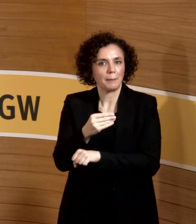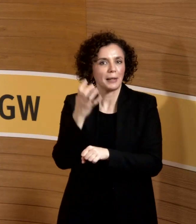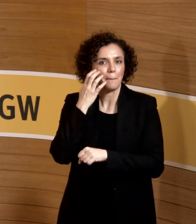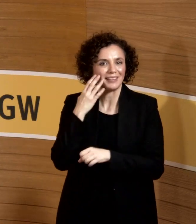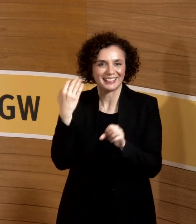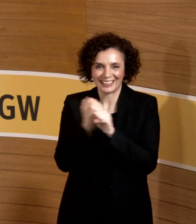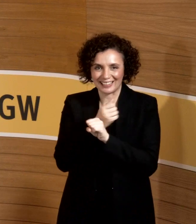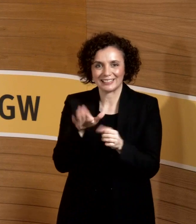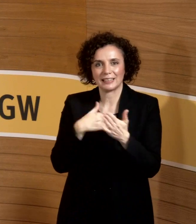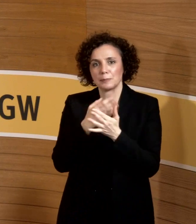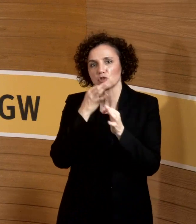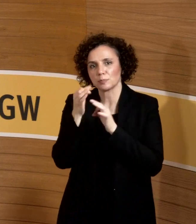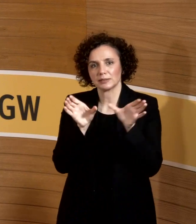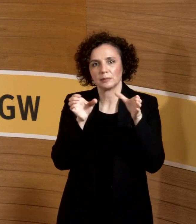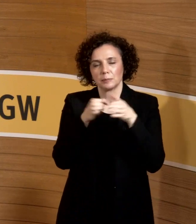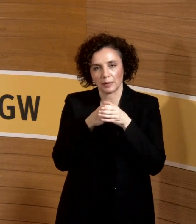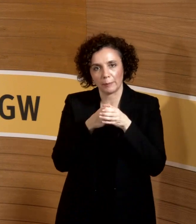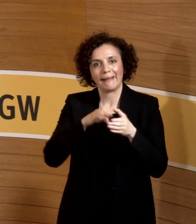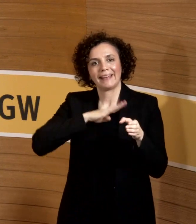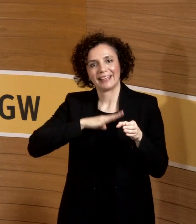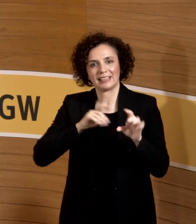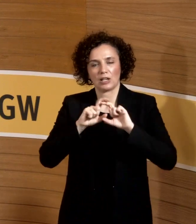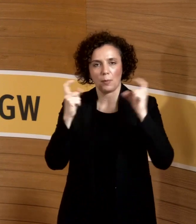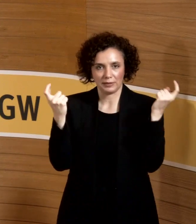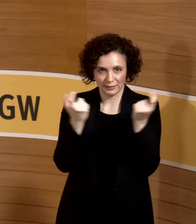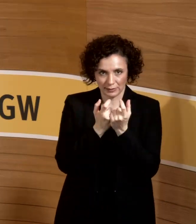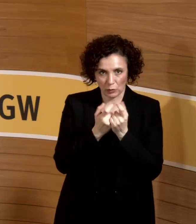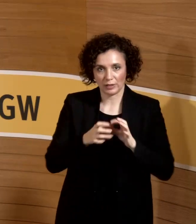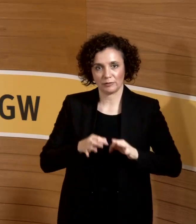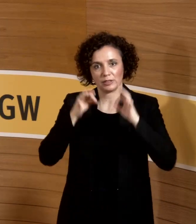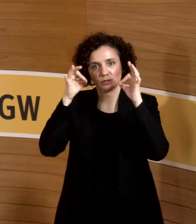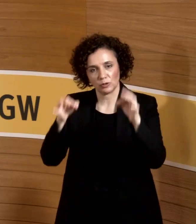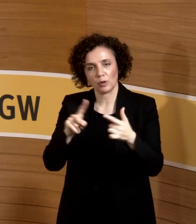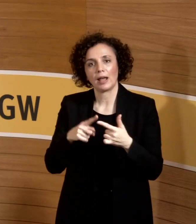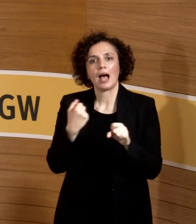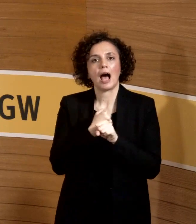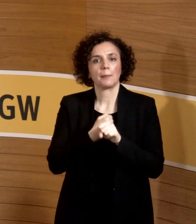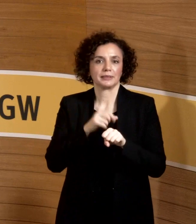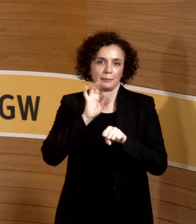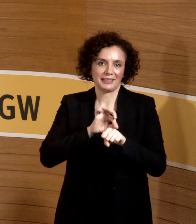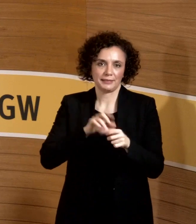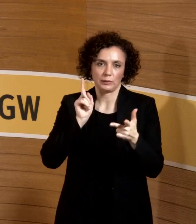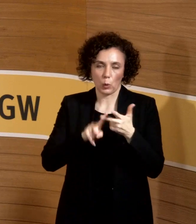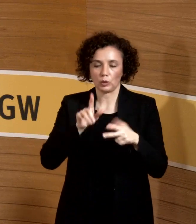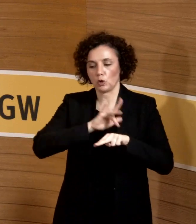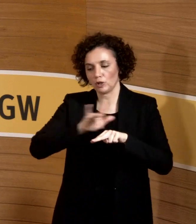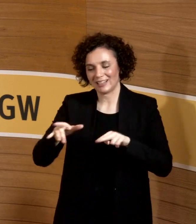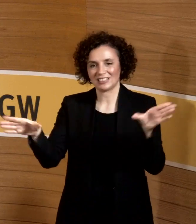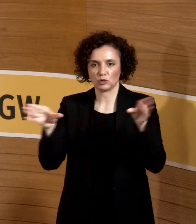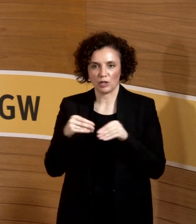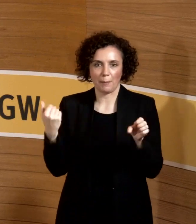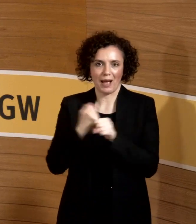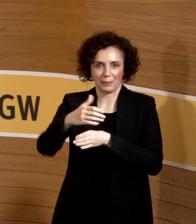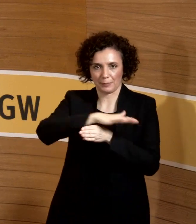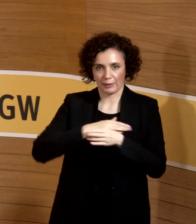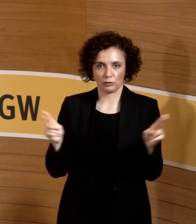kleine Ethikkommission aus Infektiologie, Arbeitsmedizin, Hygiene, die sich dann mit den Bereichen zusammensetzen, auch anonym einfach